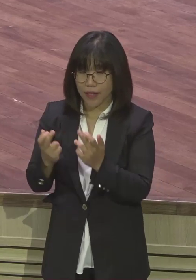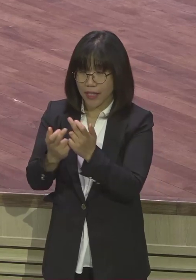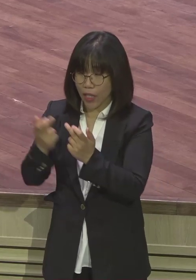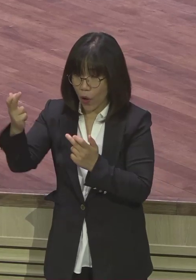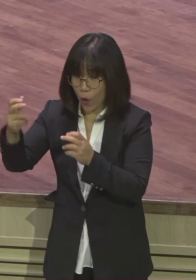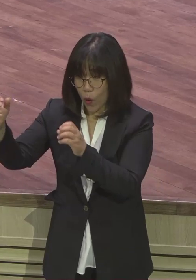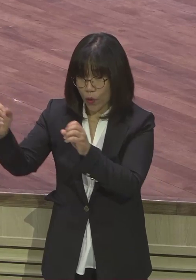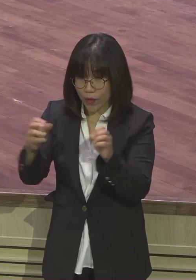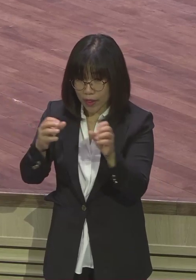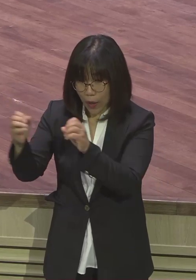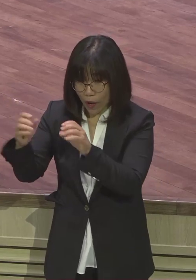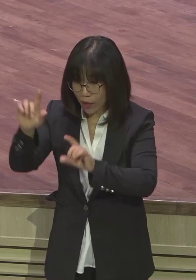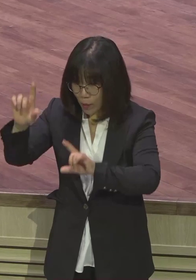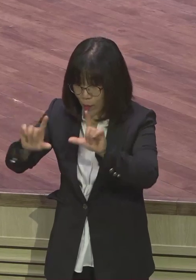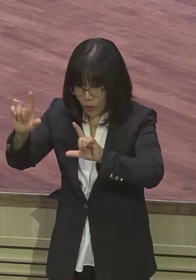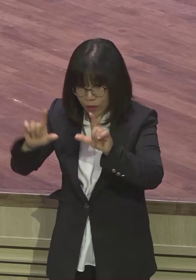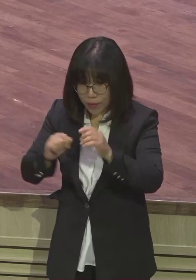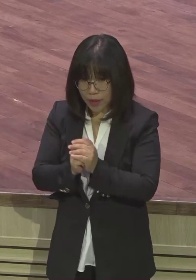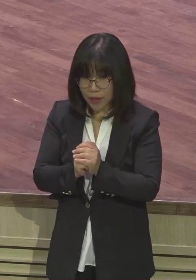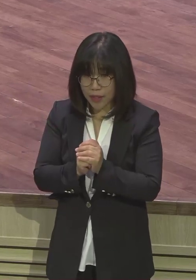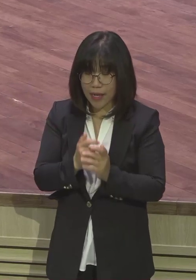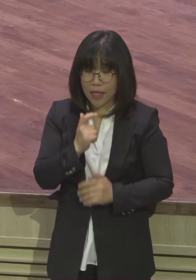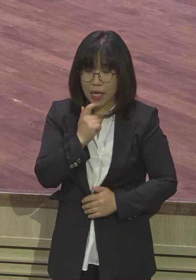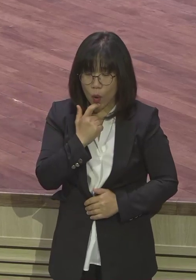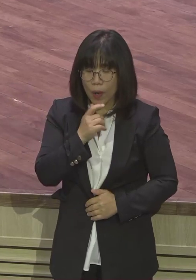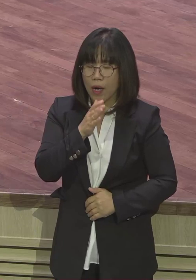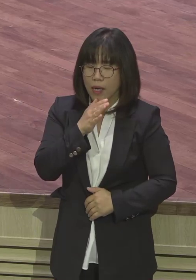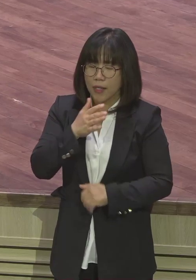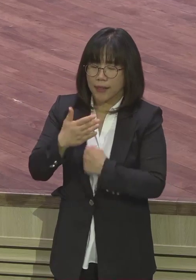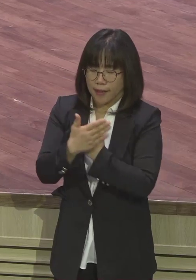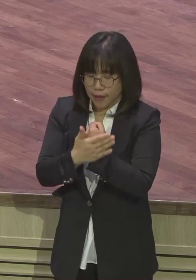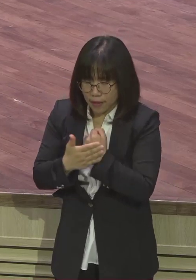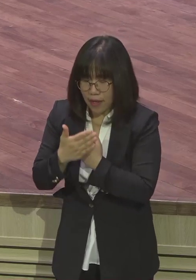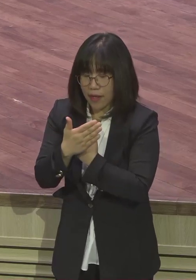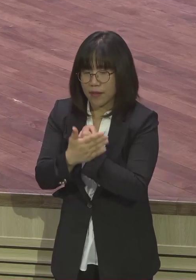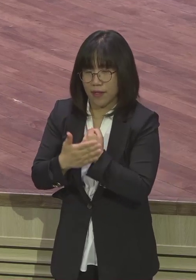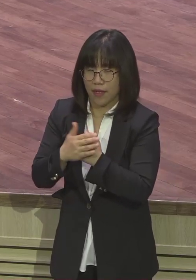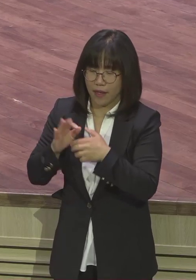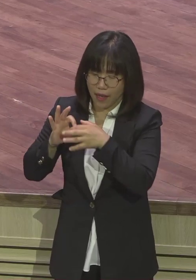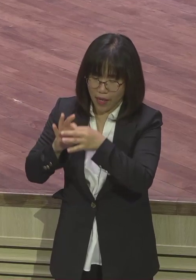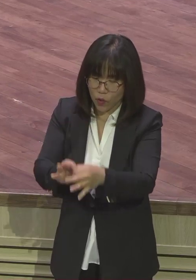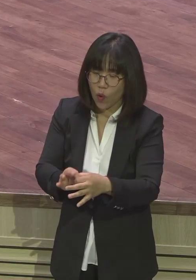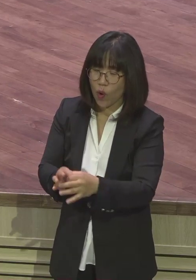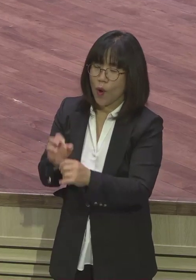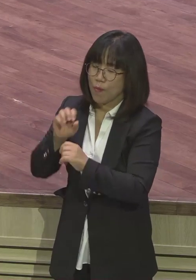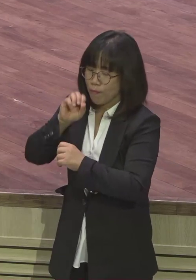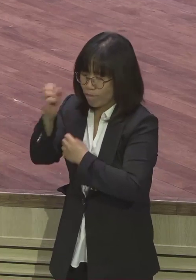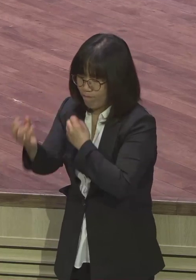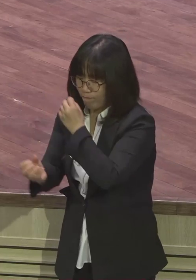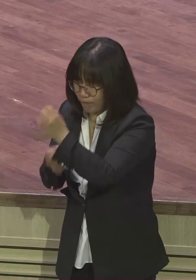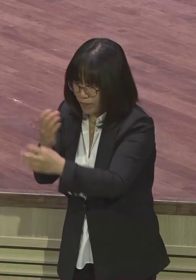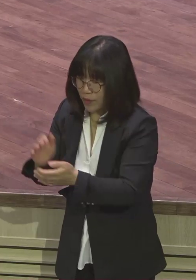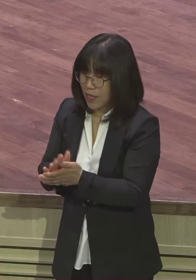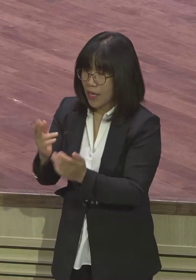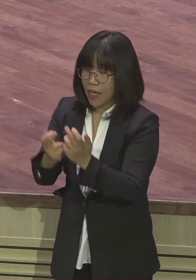가장 많이 사용한 단어가 은혜라는 단어예요. 은혜. 에서가 무슨 말을 하면 전부 다